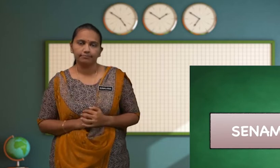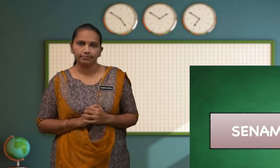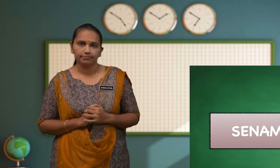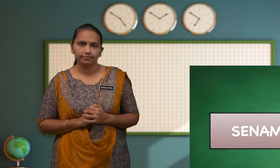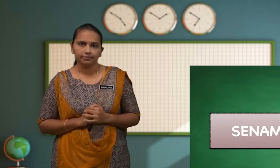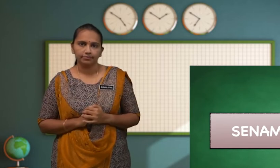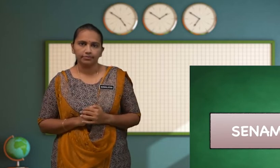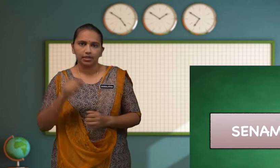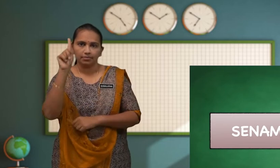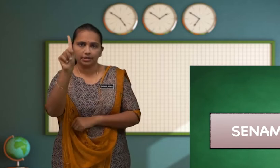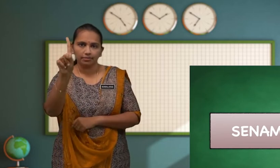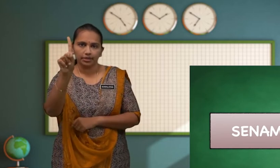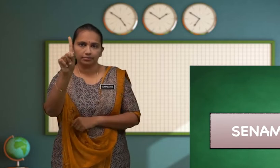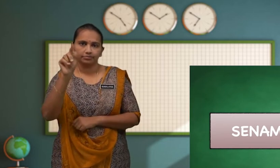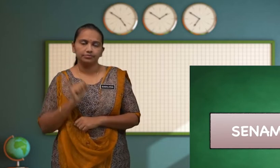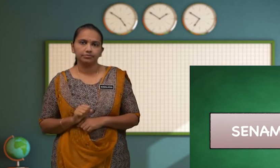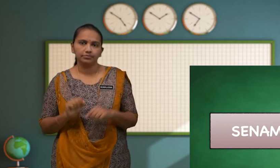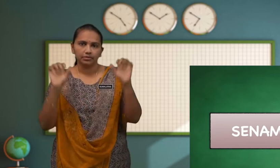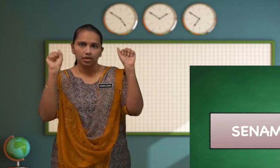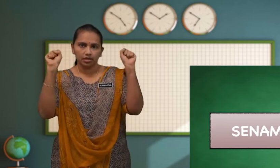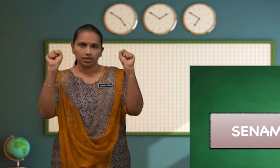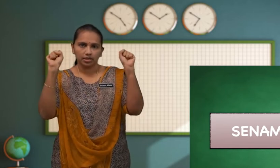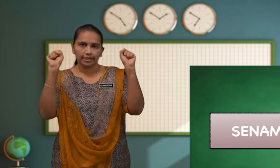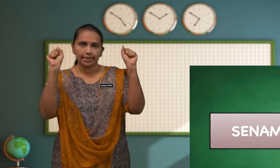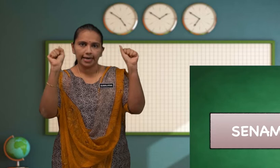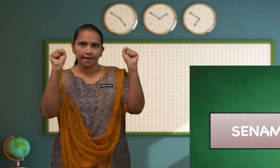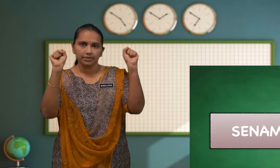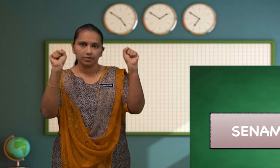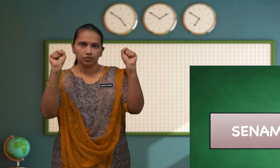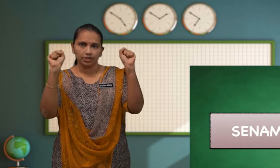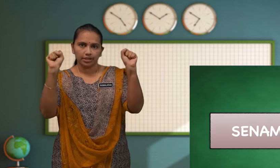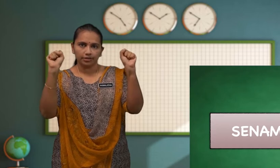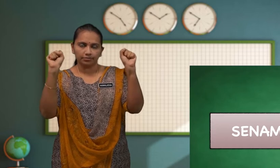Pertama Genggam semua jari